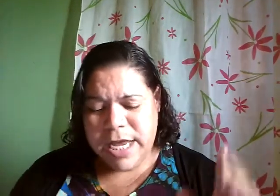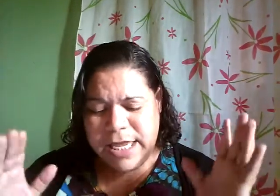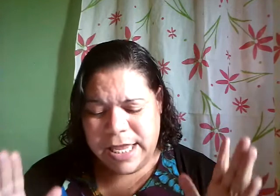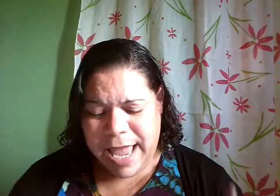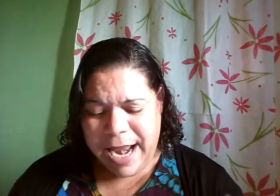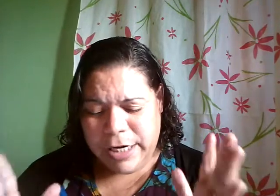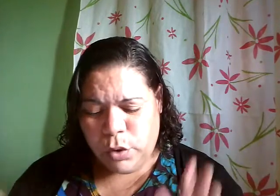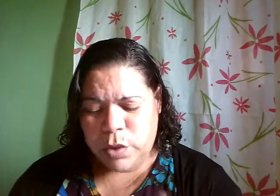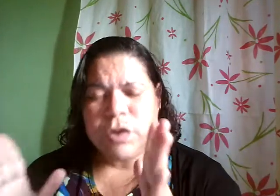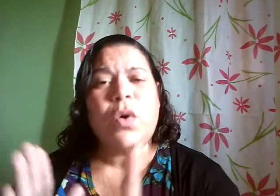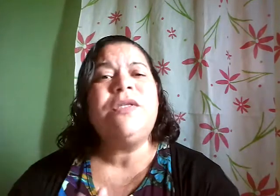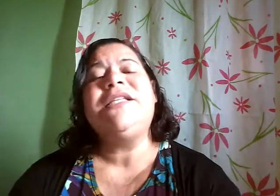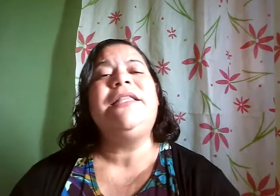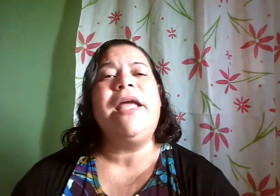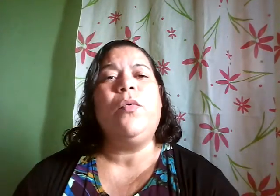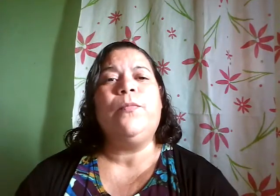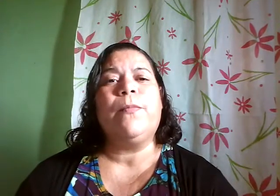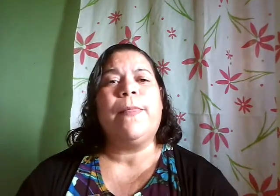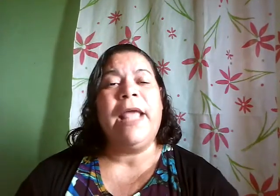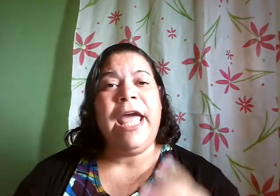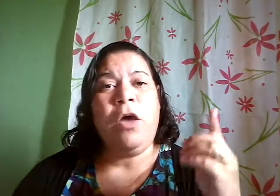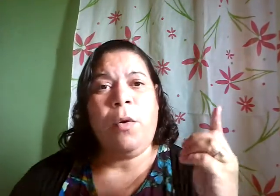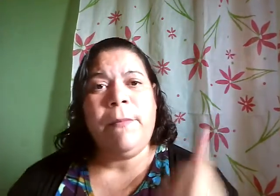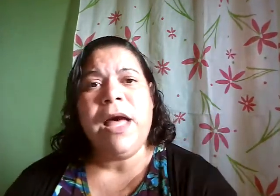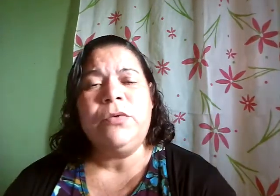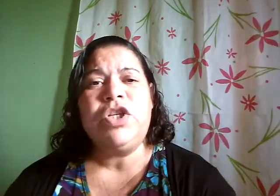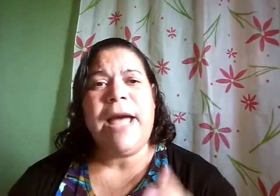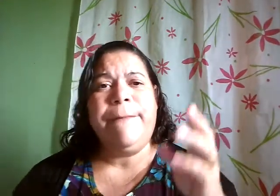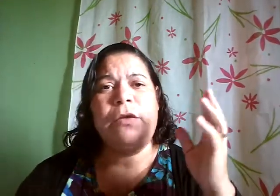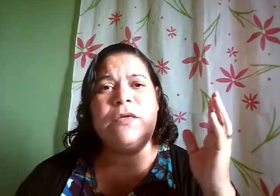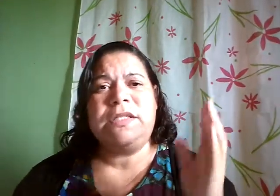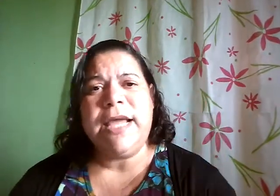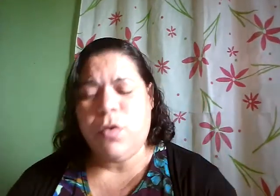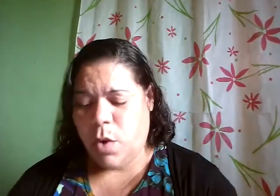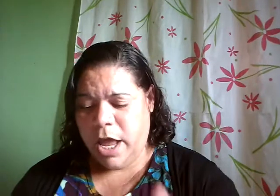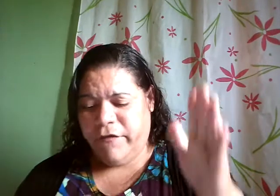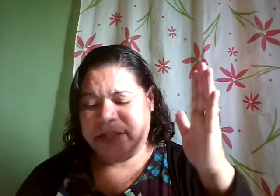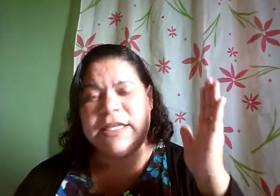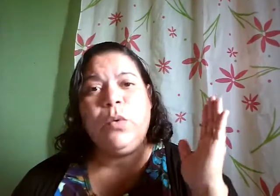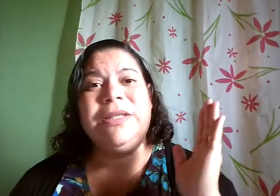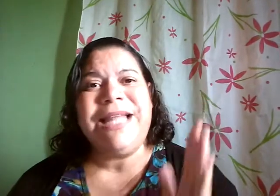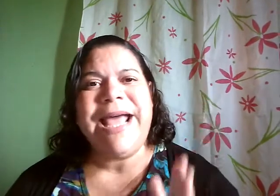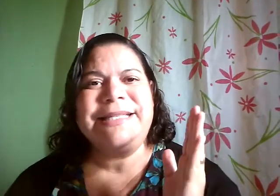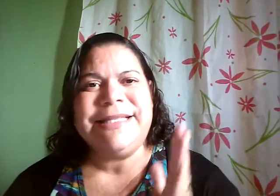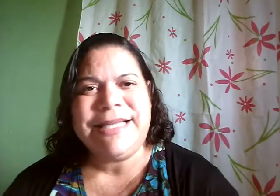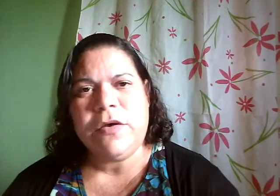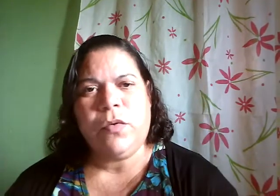que Ele nos concedeu. Em Romanos, capítulo 5, versículo 3 e 5.